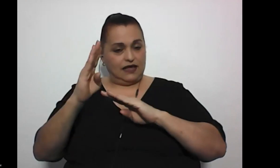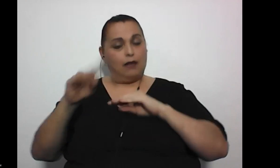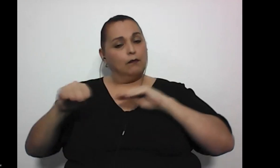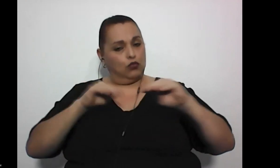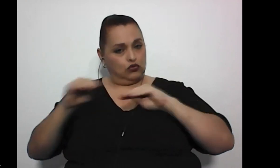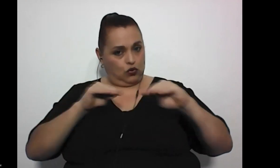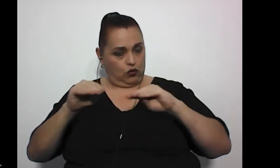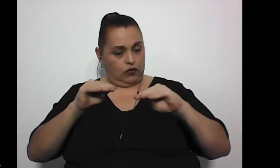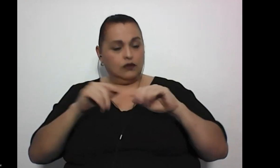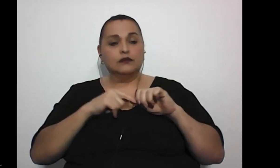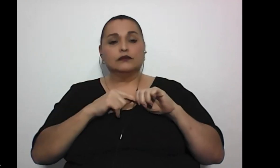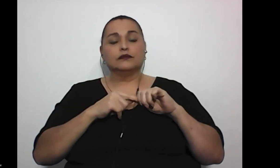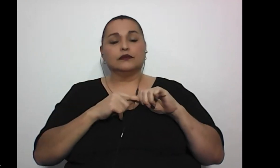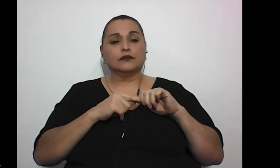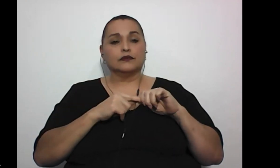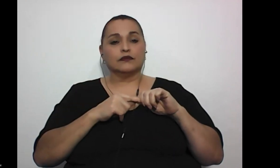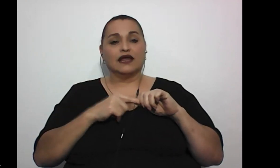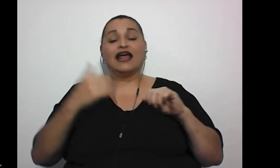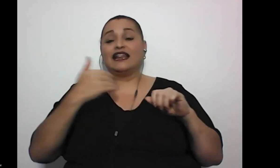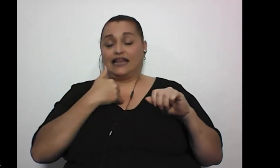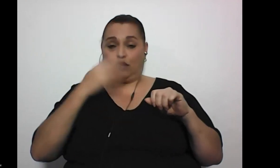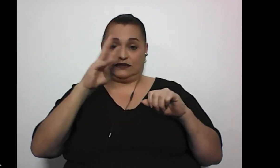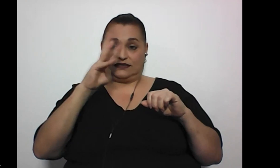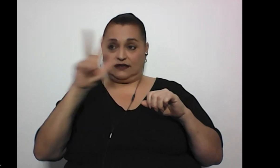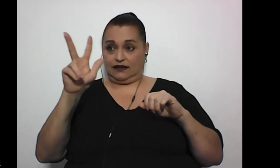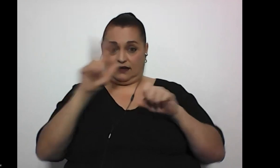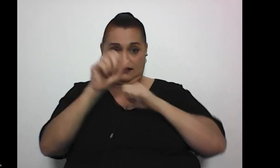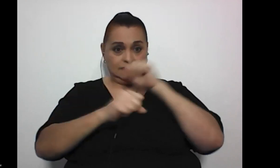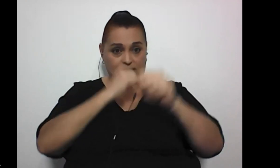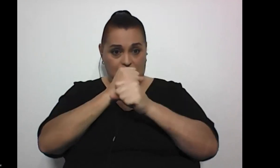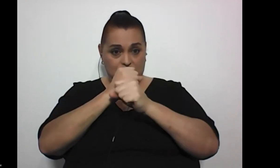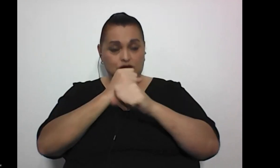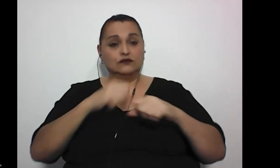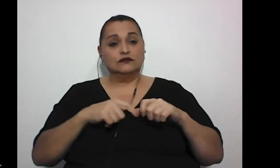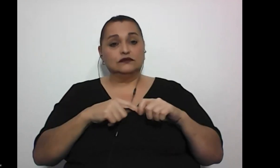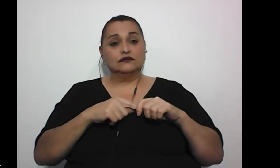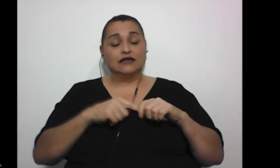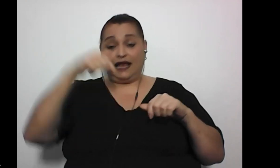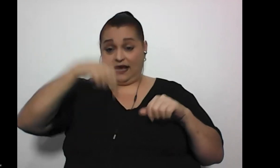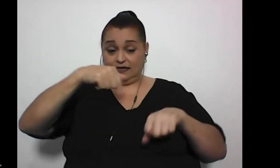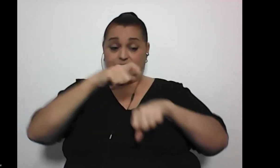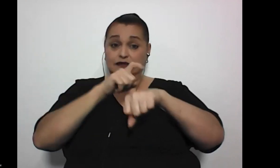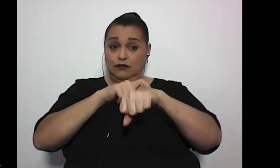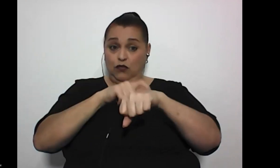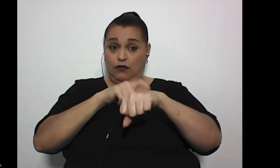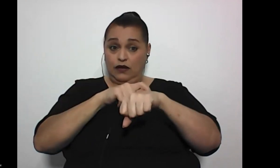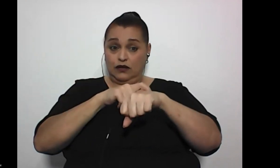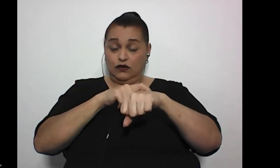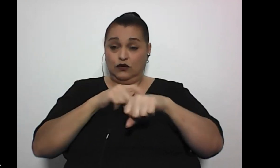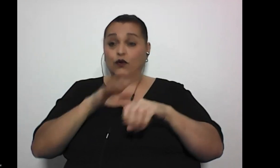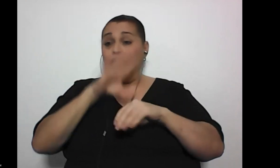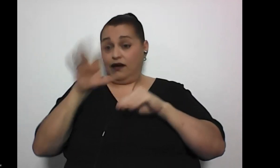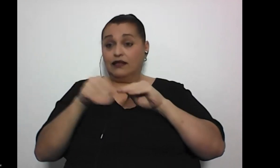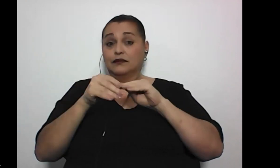tengo 63 años y en este momento además de todo